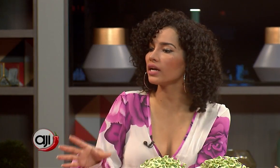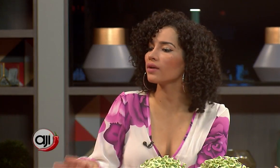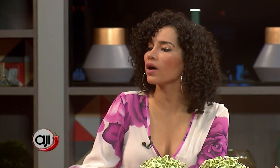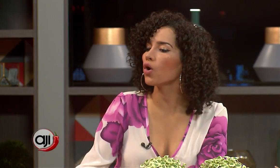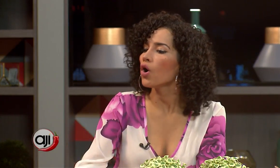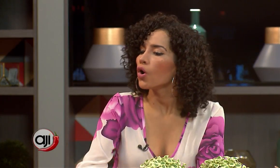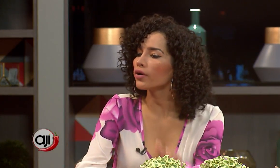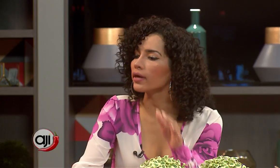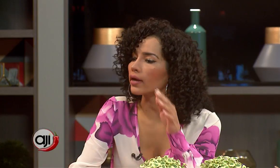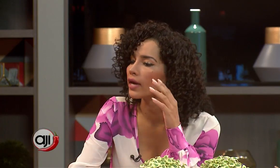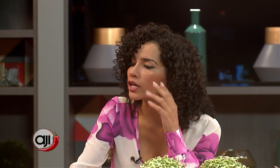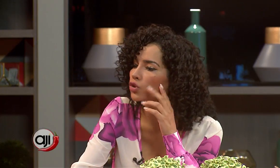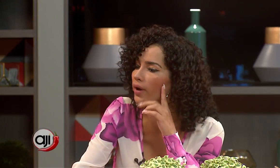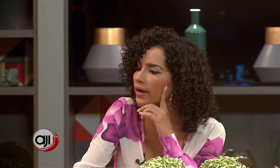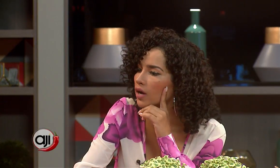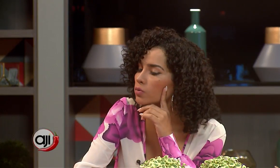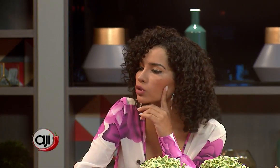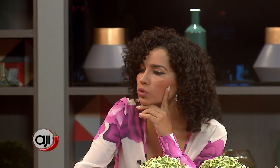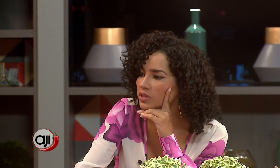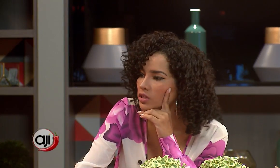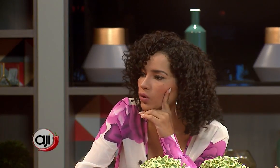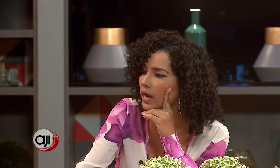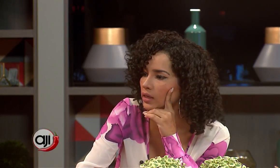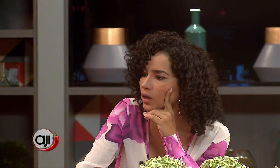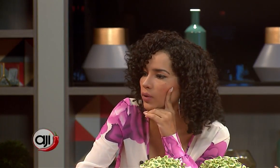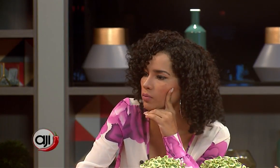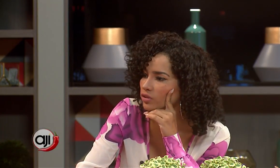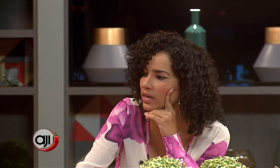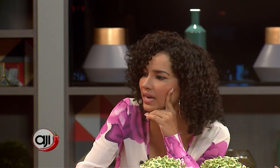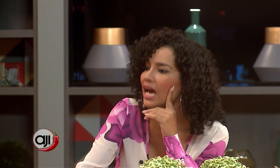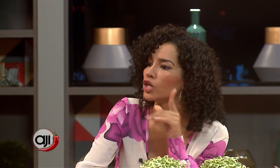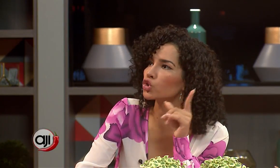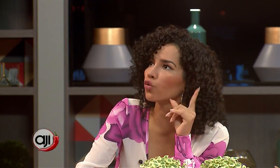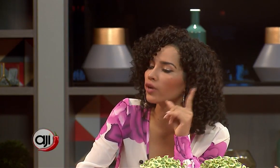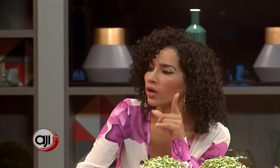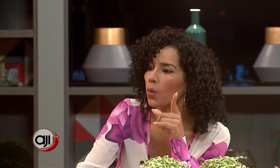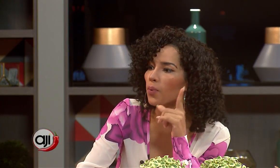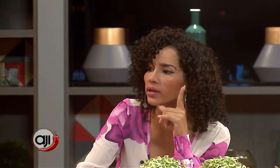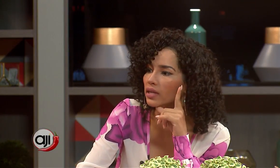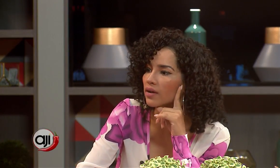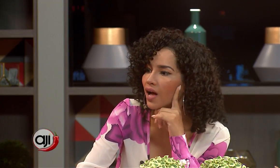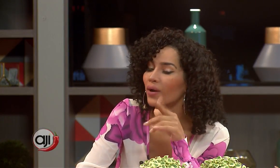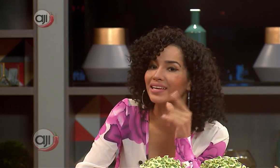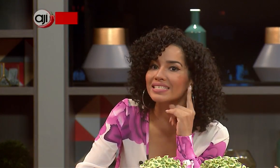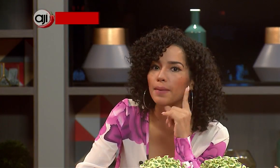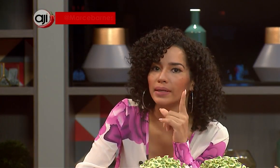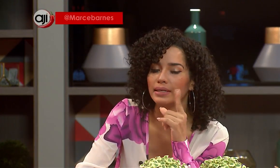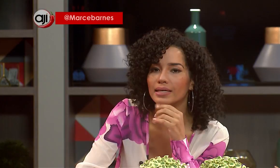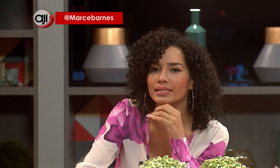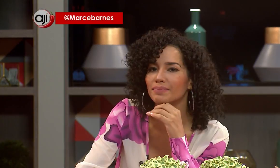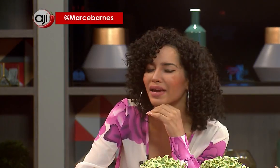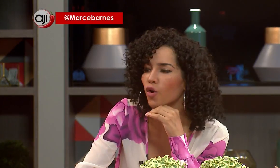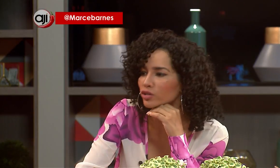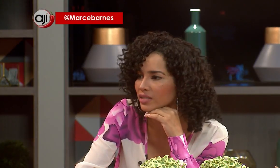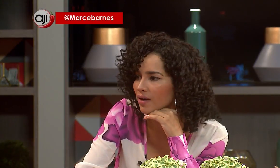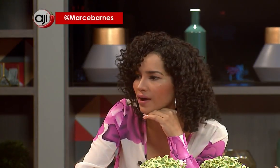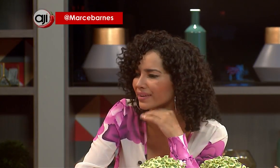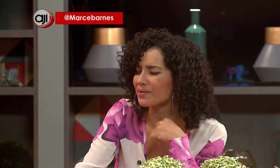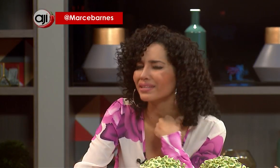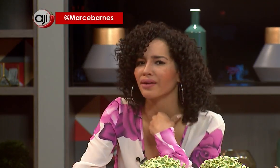elevados. Oye, eso era como si yo estuviese haciendo hiking en una montaña. Subir un puente elevado hasta en zapatillas me costaba, que a veces te